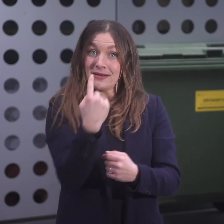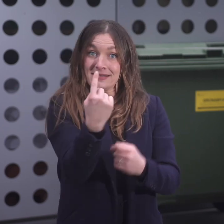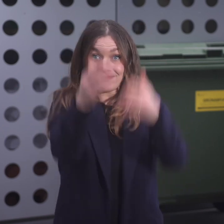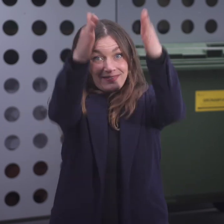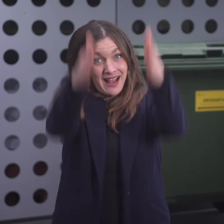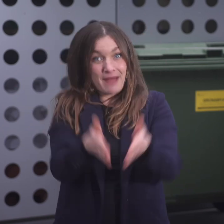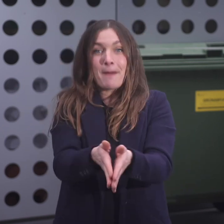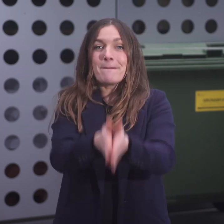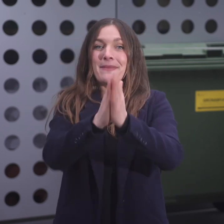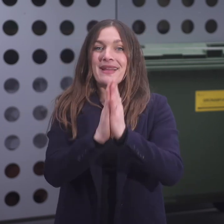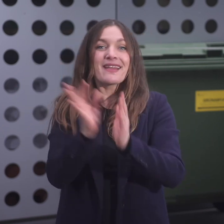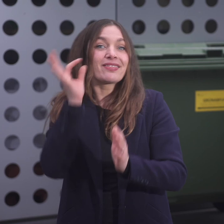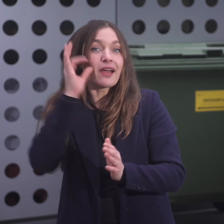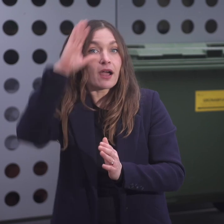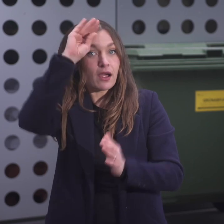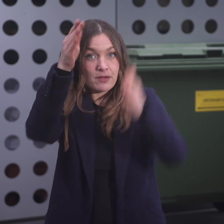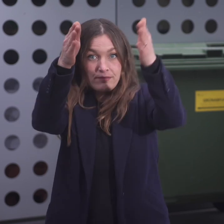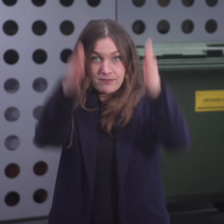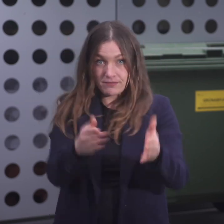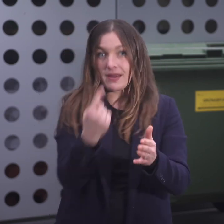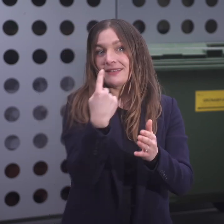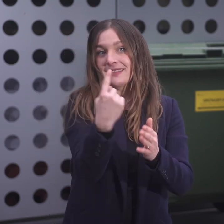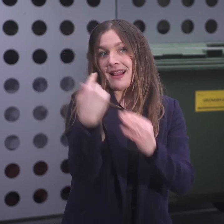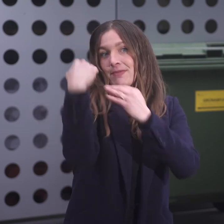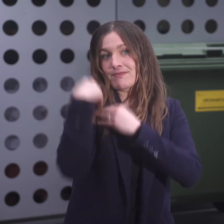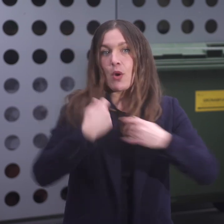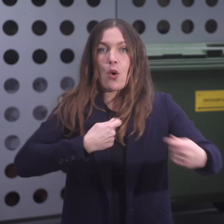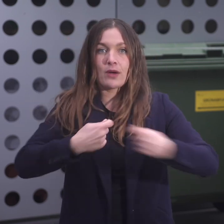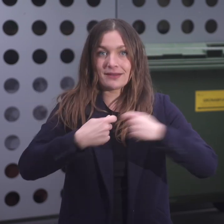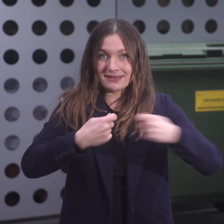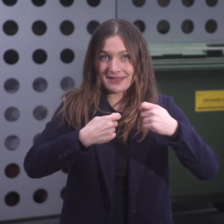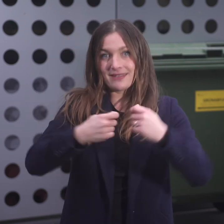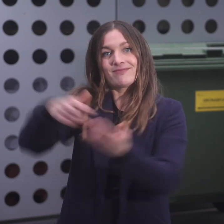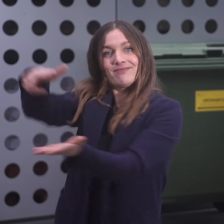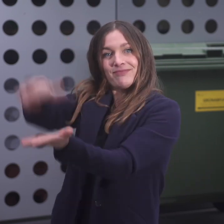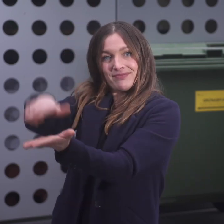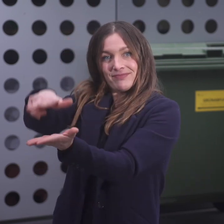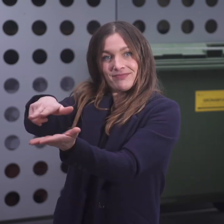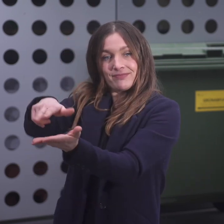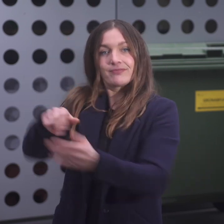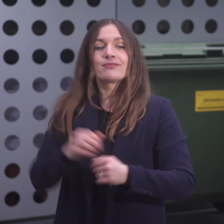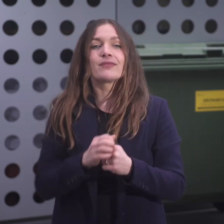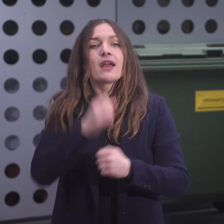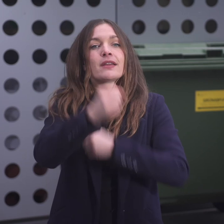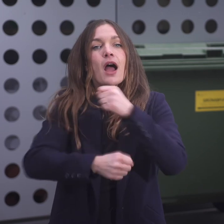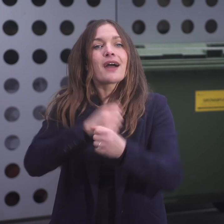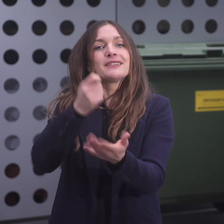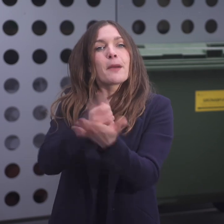Die Jahresgebühr muss von derjenigen Person bezahlt werden, die den Container angemeldet hat.